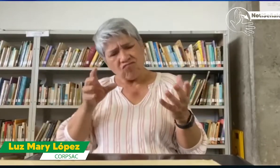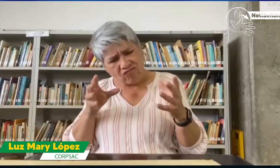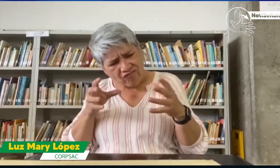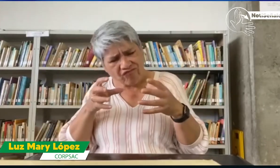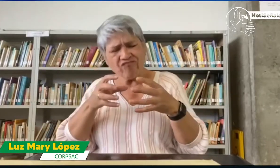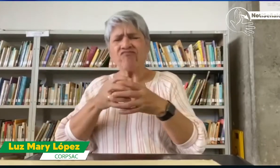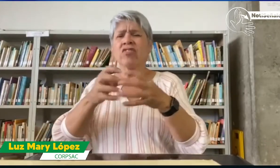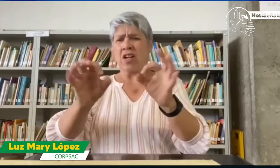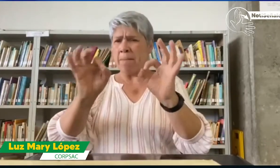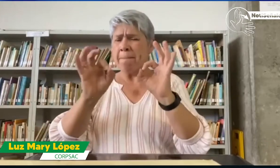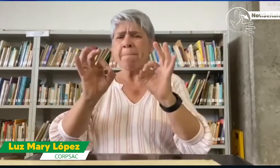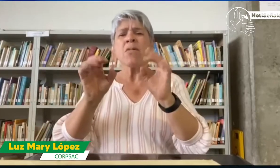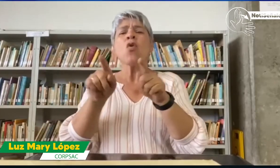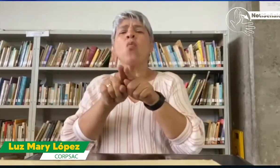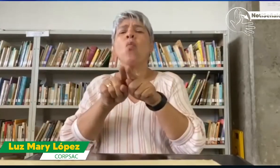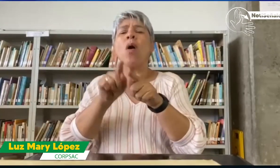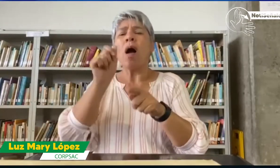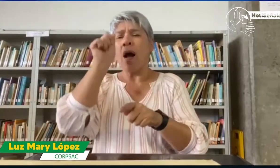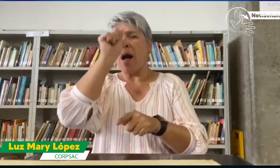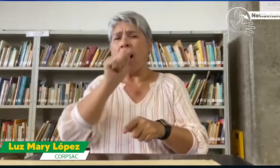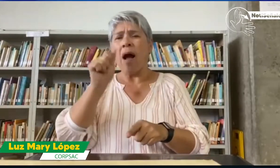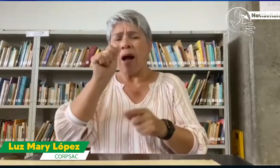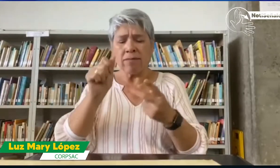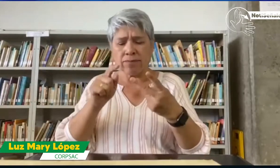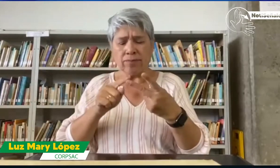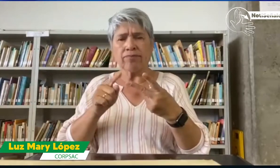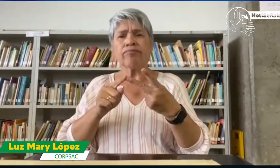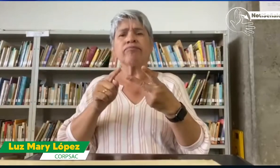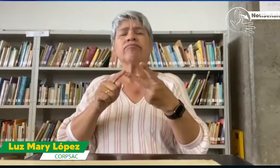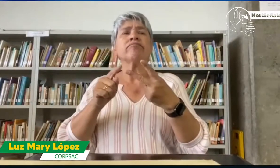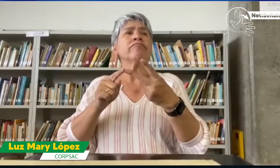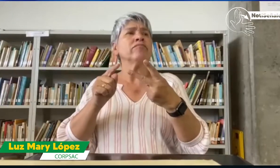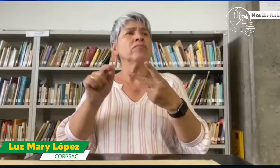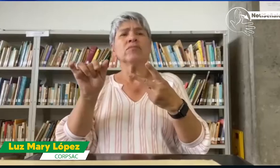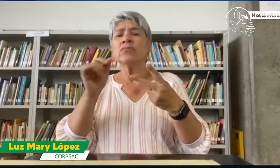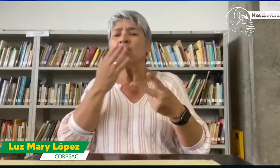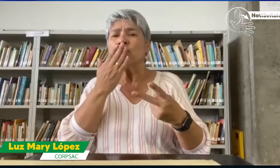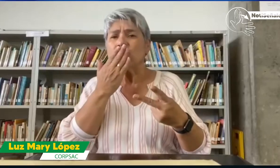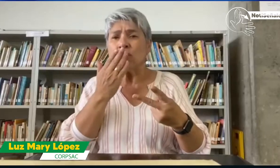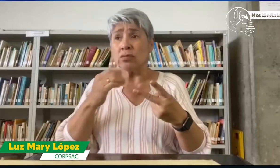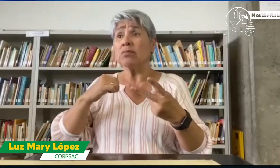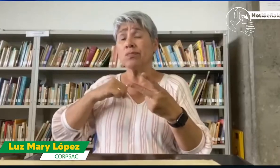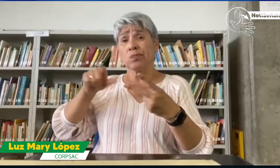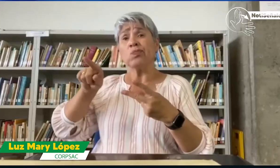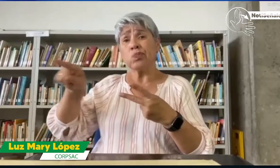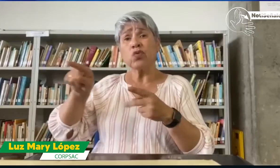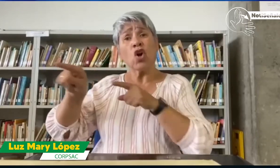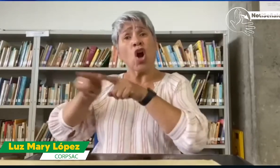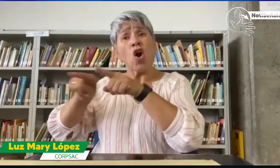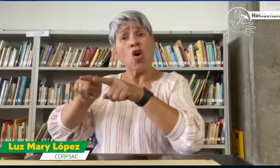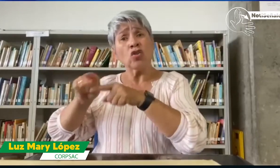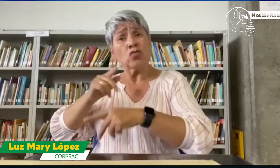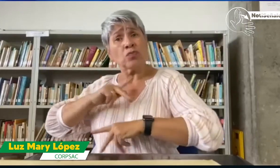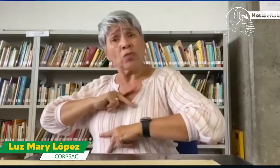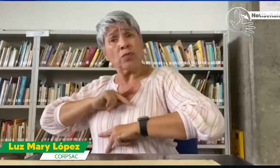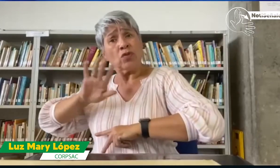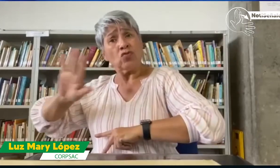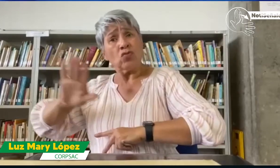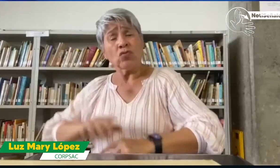intérpretes, pero es importante pensarnos también los concursos de educadores, así como hay para la atención de la población